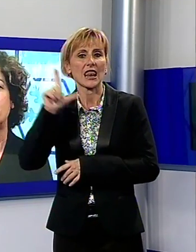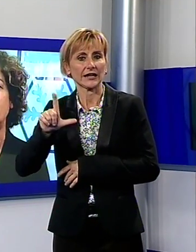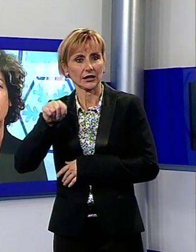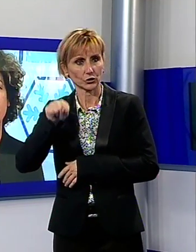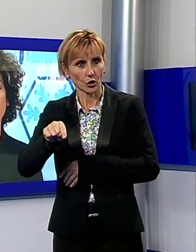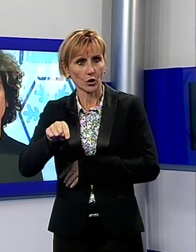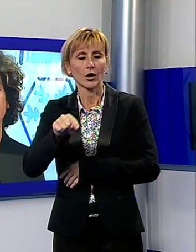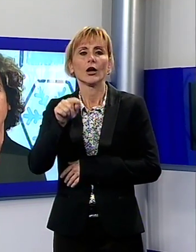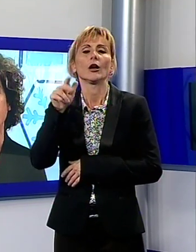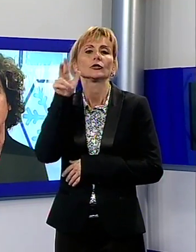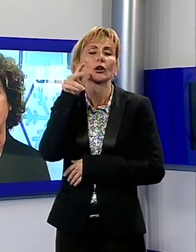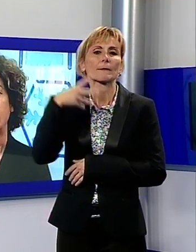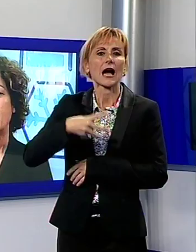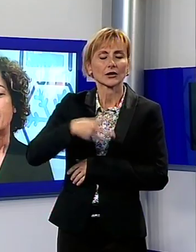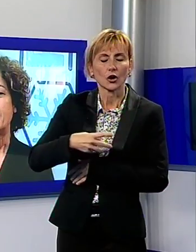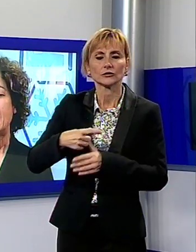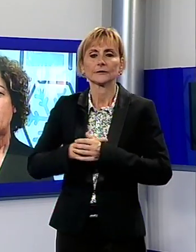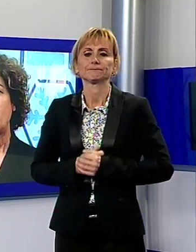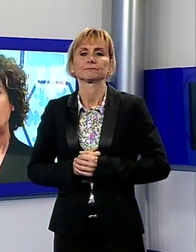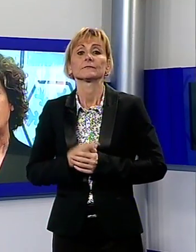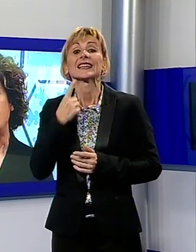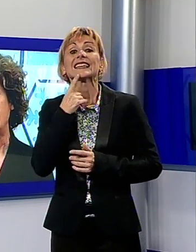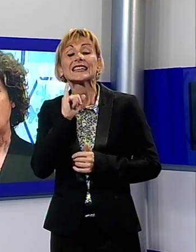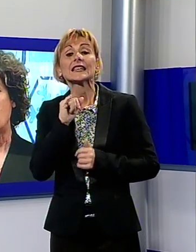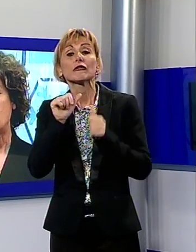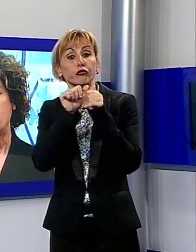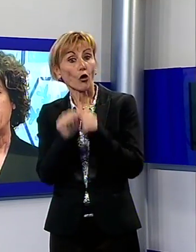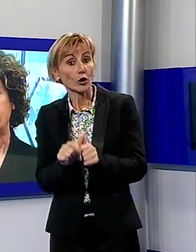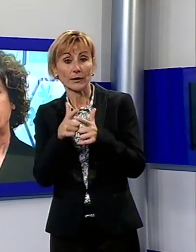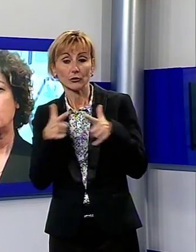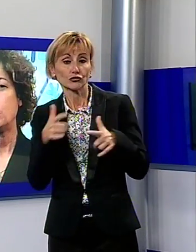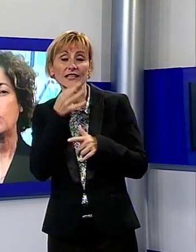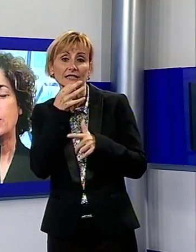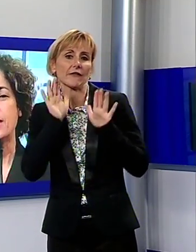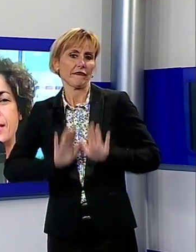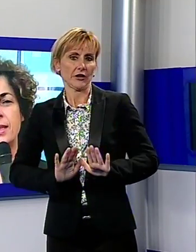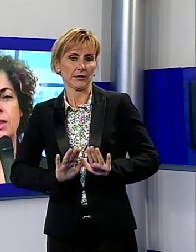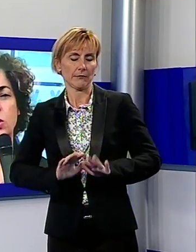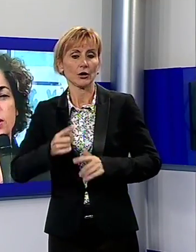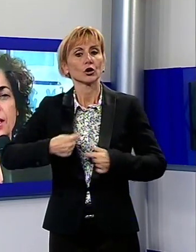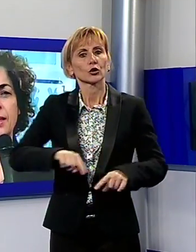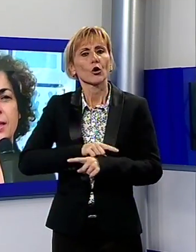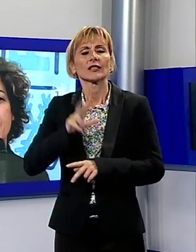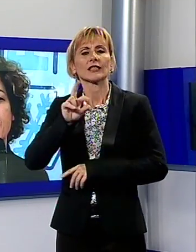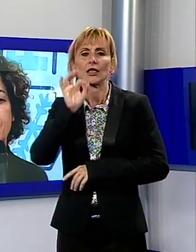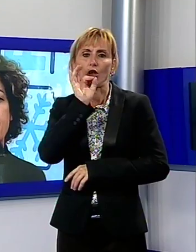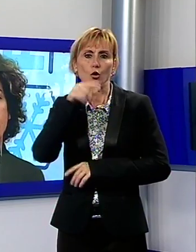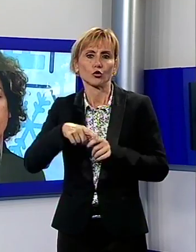si forma si ferma. Partiremo proprio da oggi, dal 30 di ottobre, una serie di incontri interessantissimi per gli